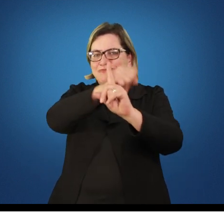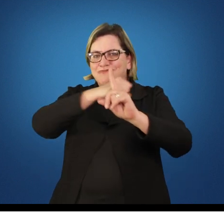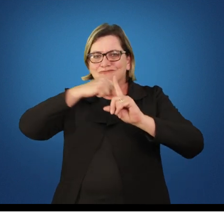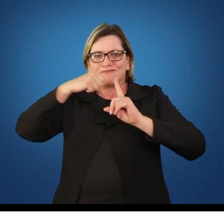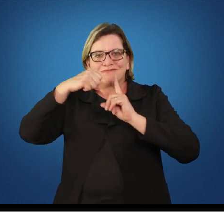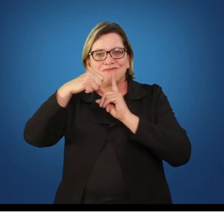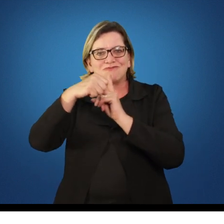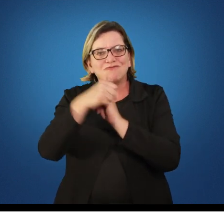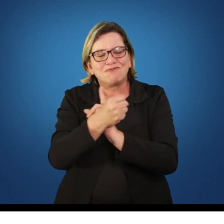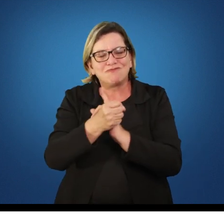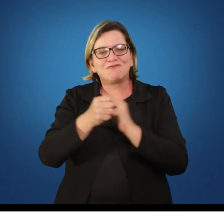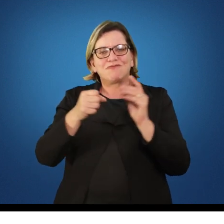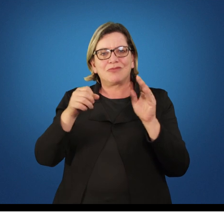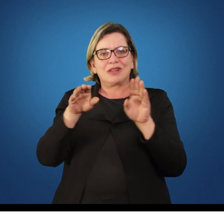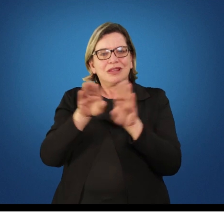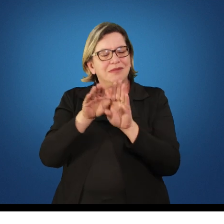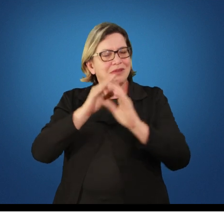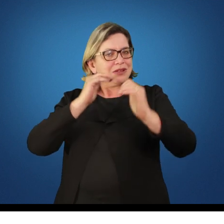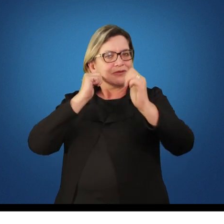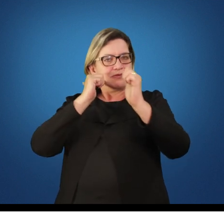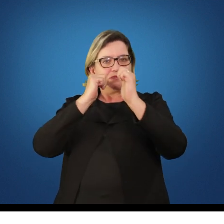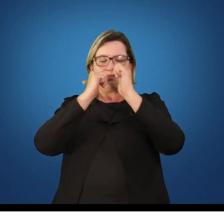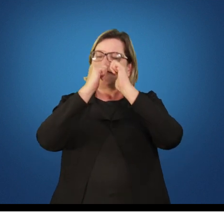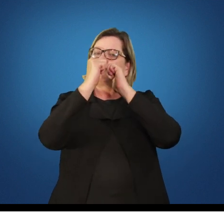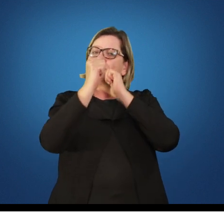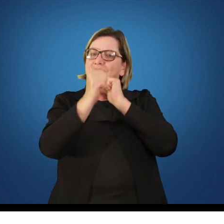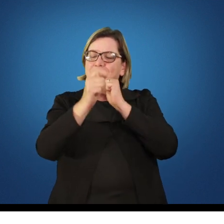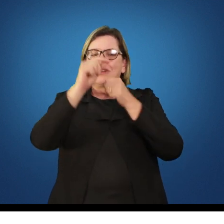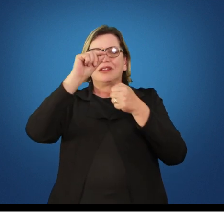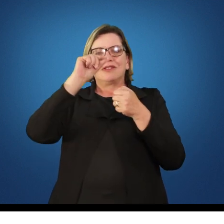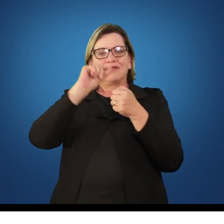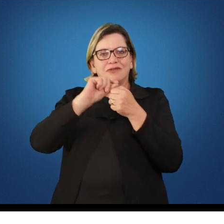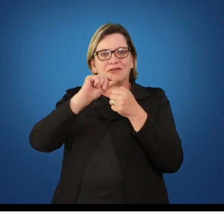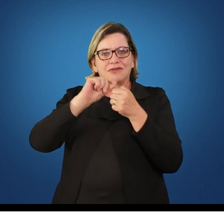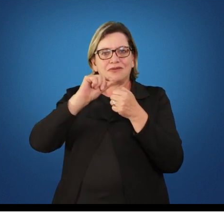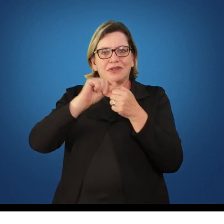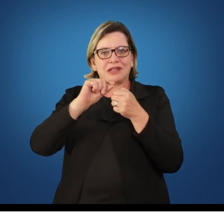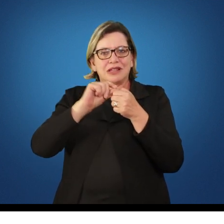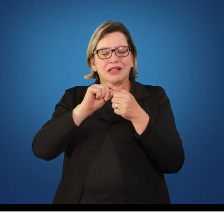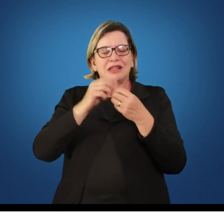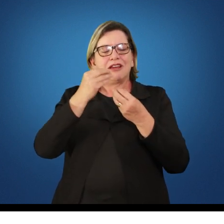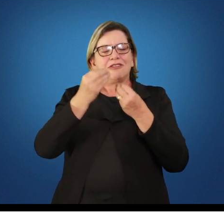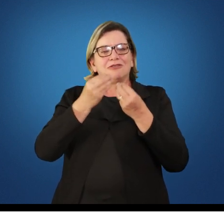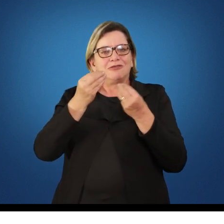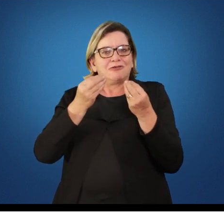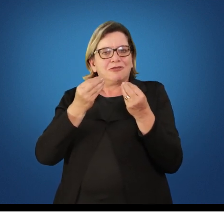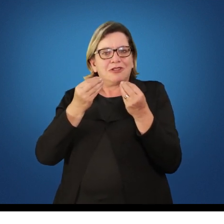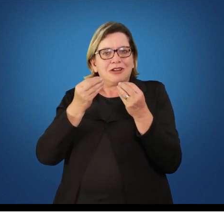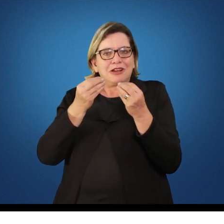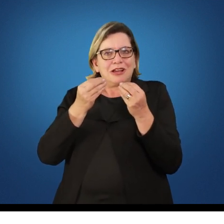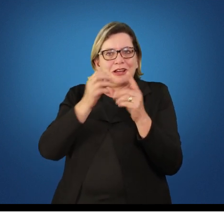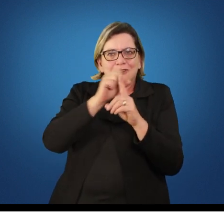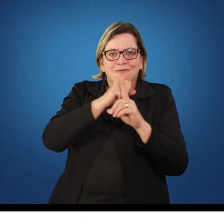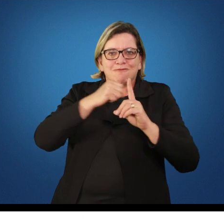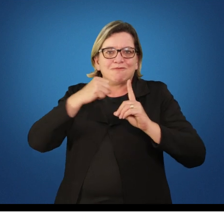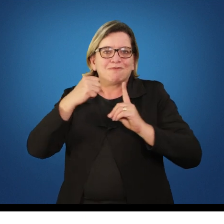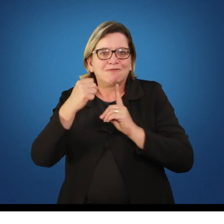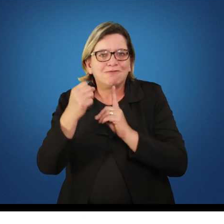e do esporte, fazendo com que isso vire uma sociedade, seja inserida a